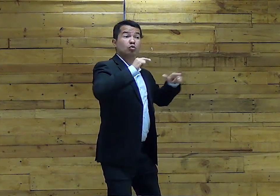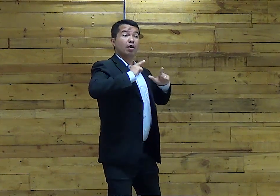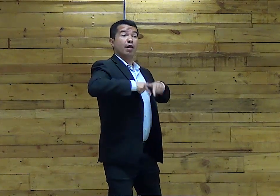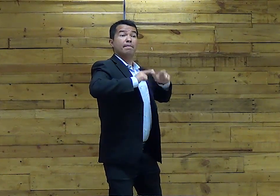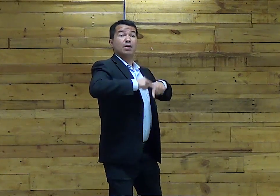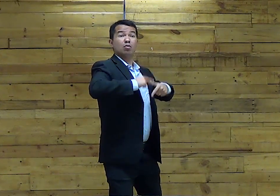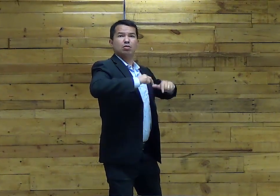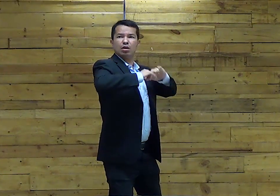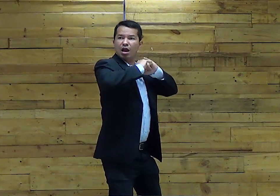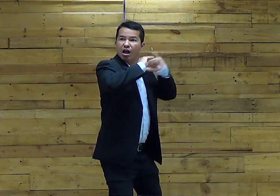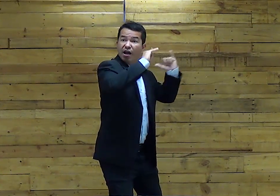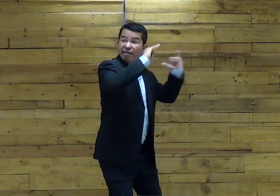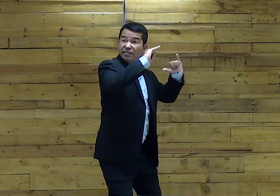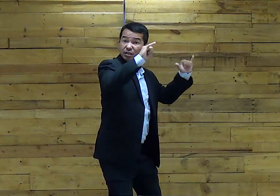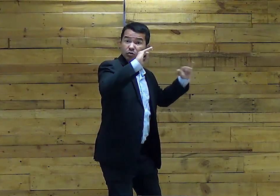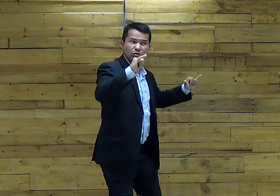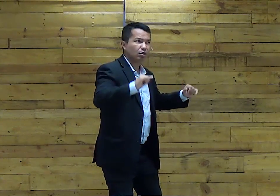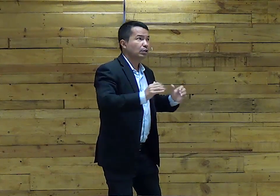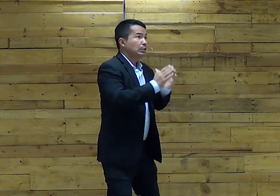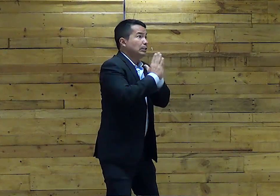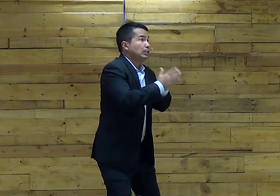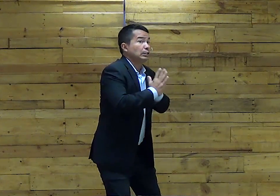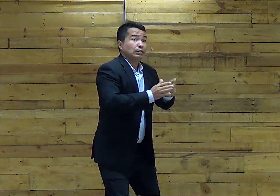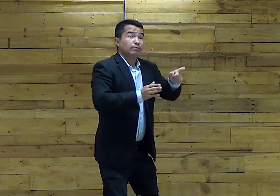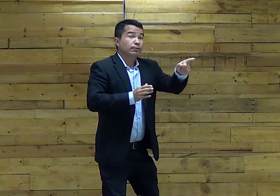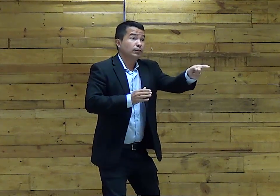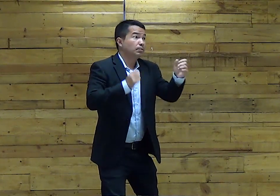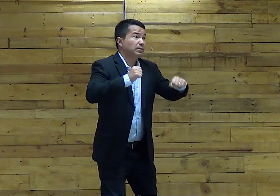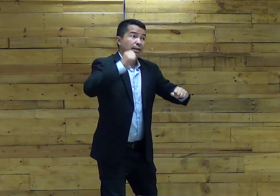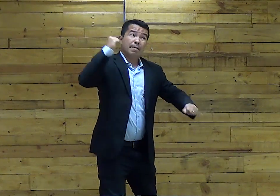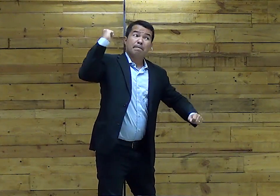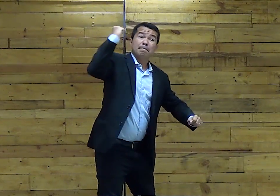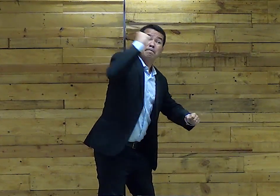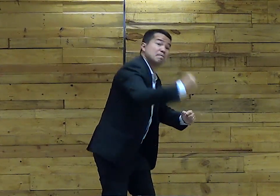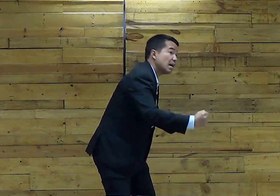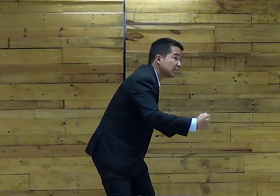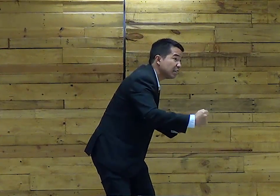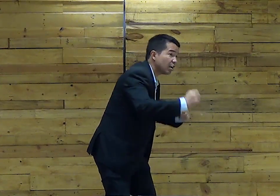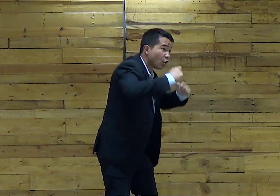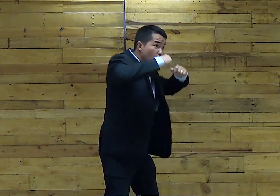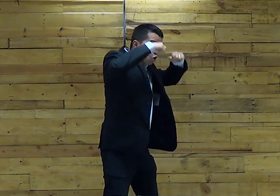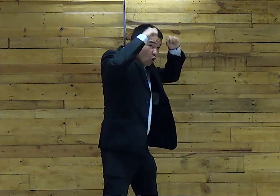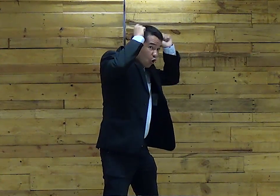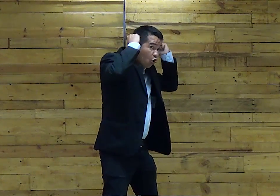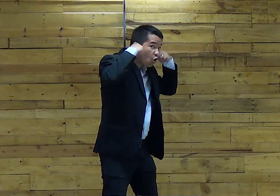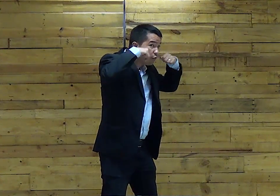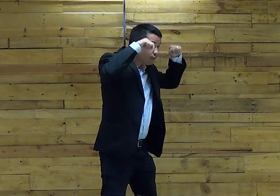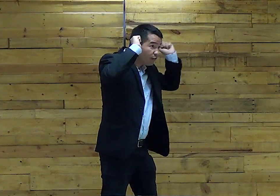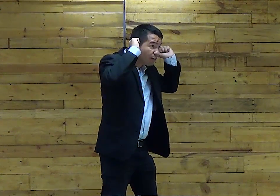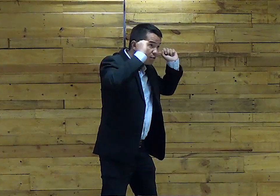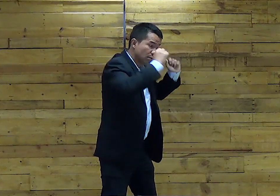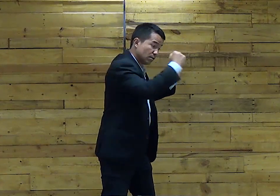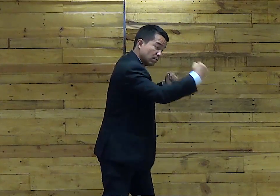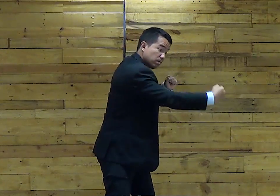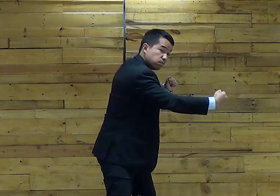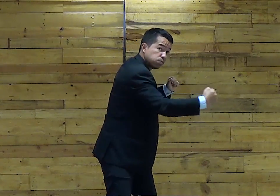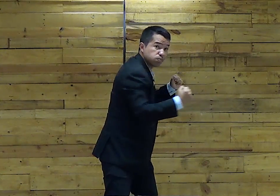bem E o Moisés Avisa A todo O povo Que matasse Todo o povo De